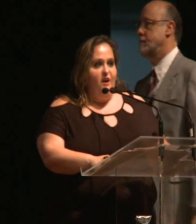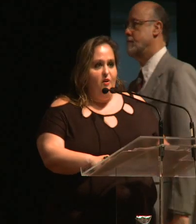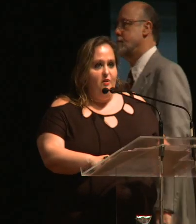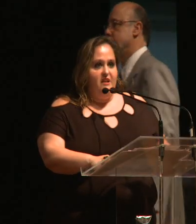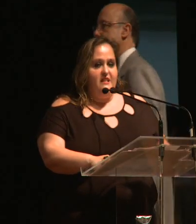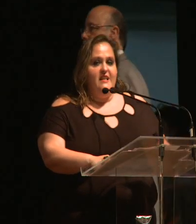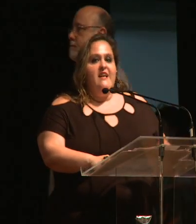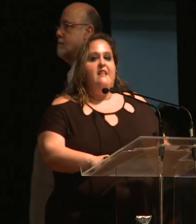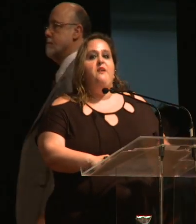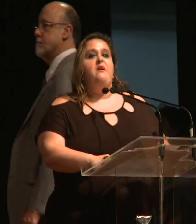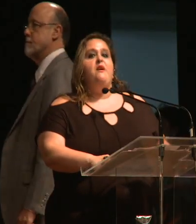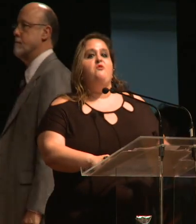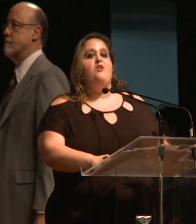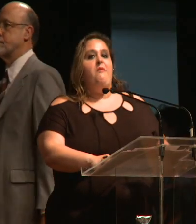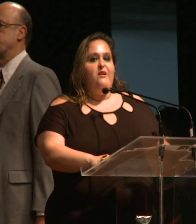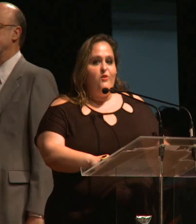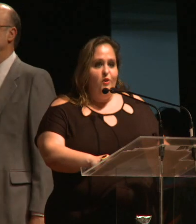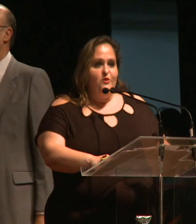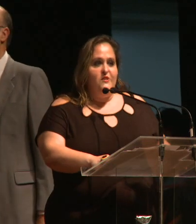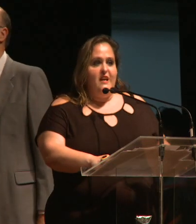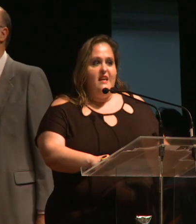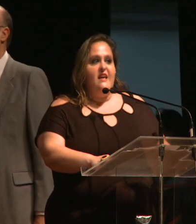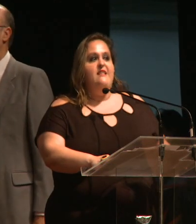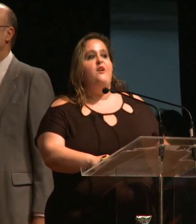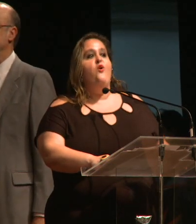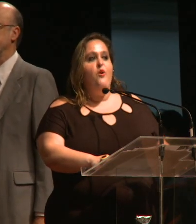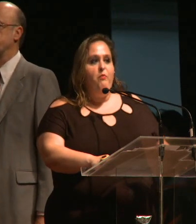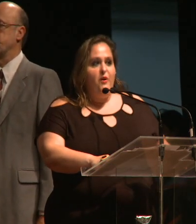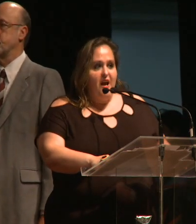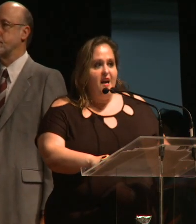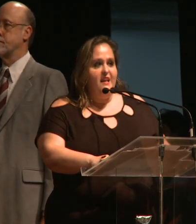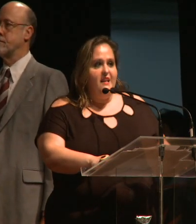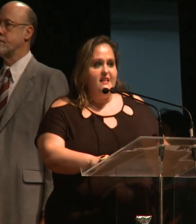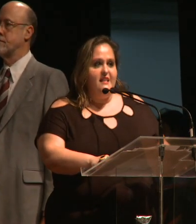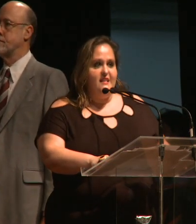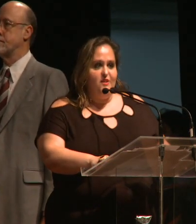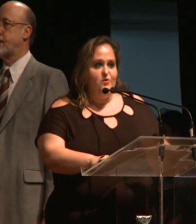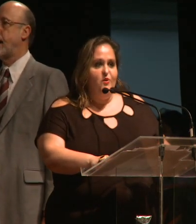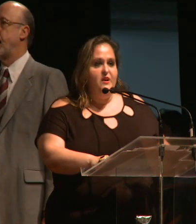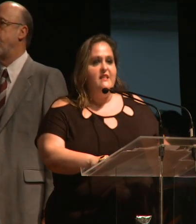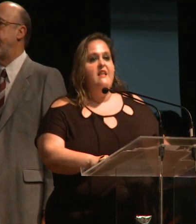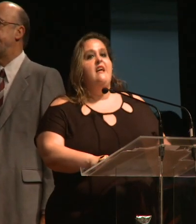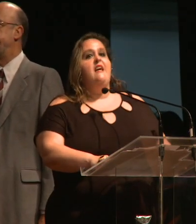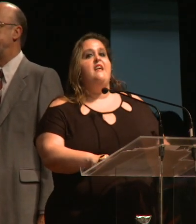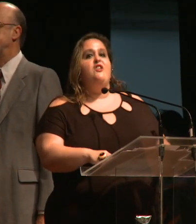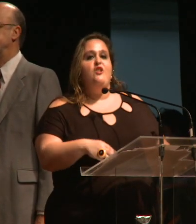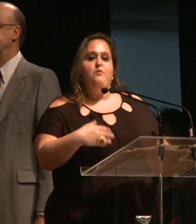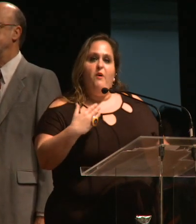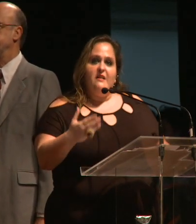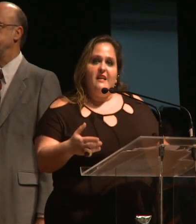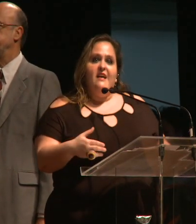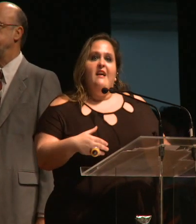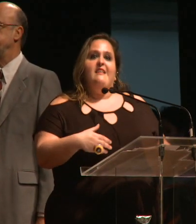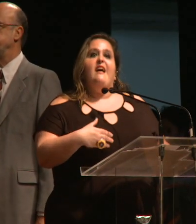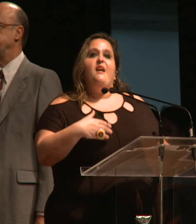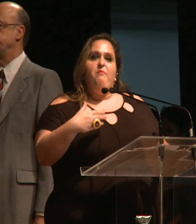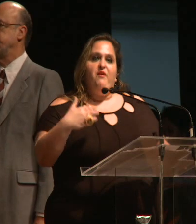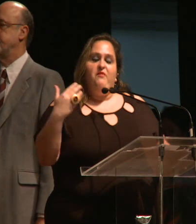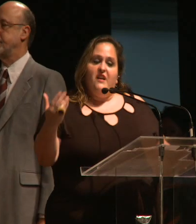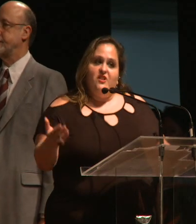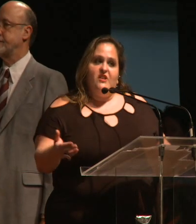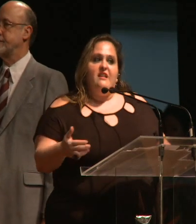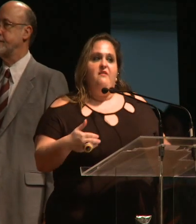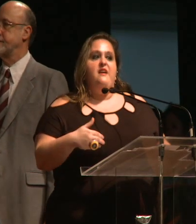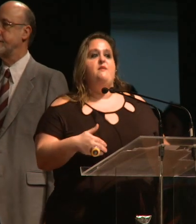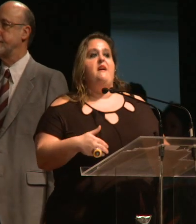de 30 horas. Então, queremos chamar todos aqui a se incorporarem nessas ações e que a gente possa, daqui